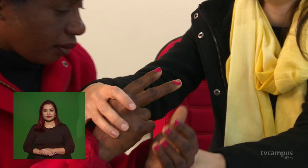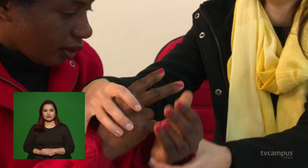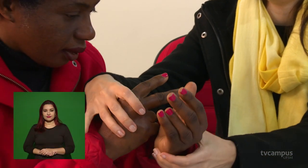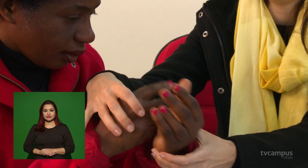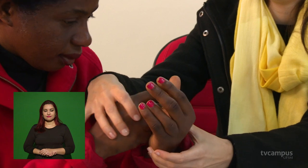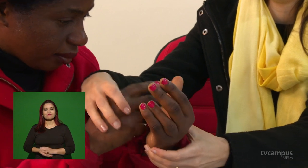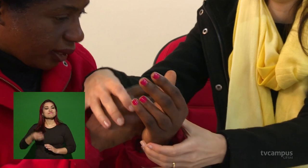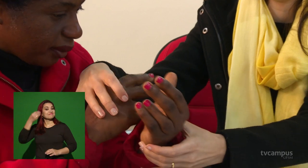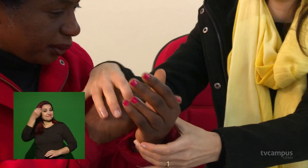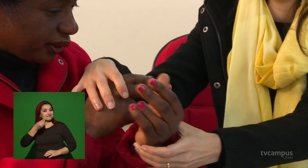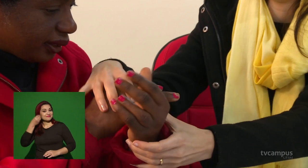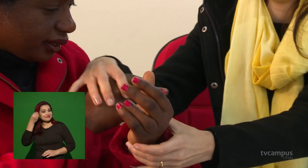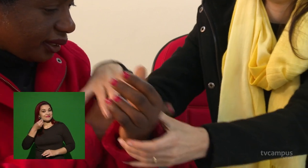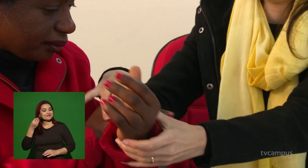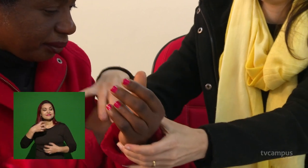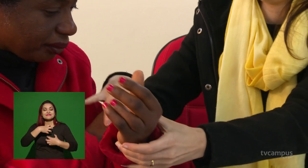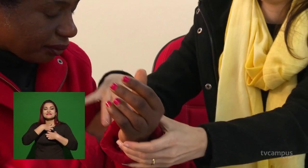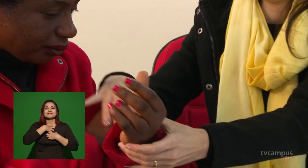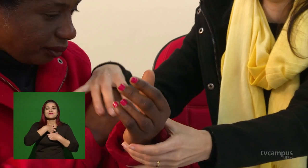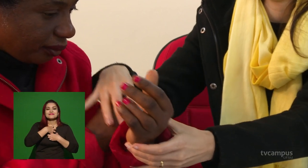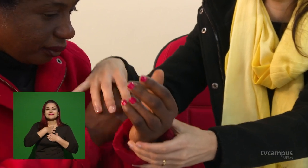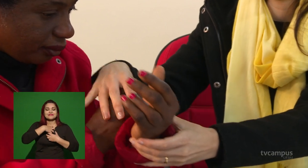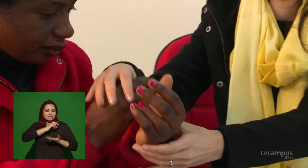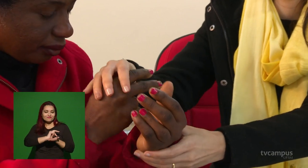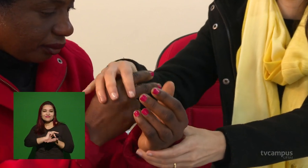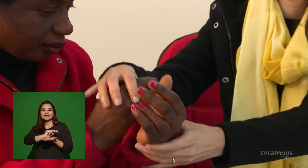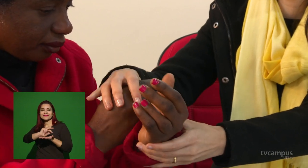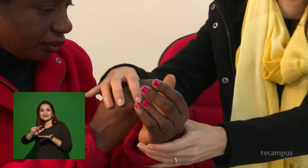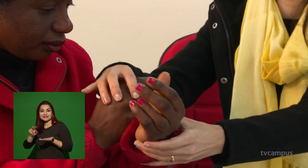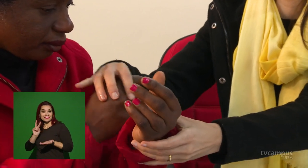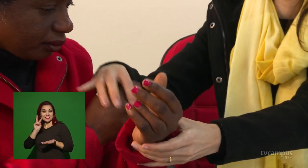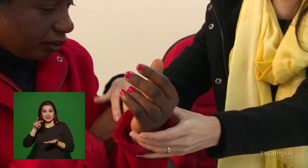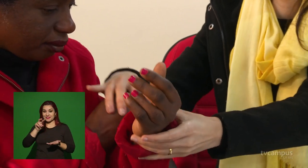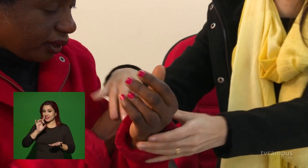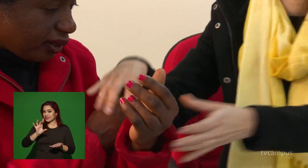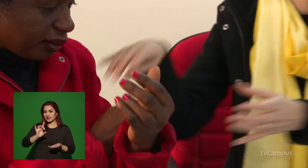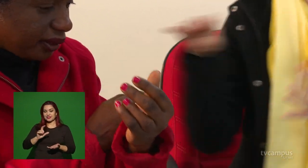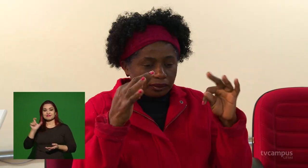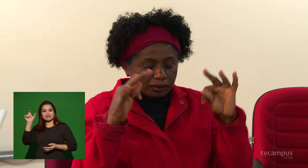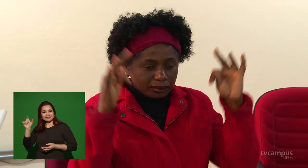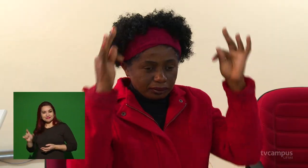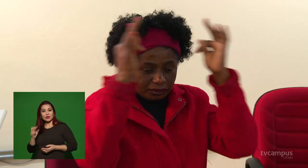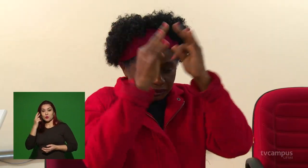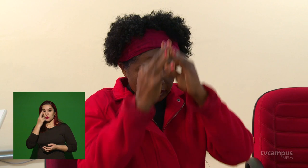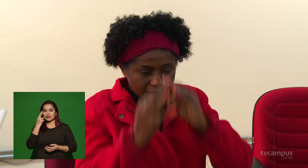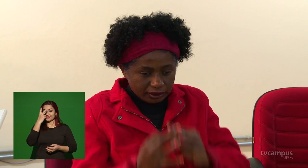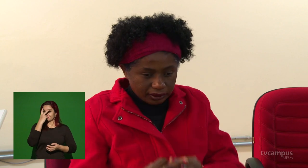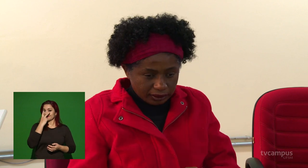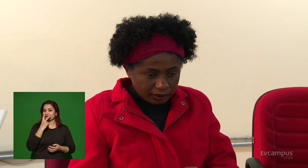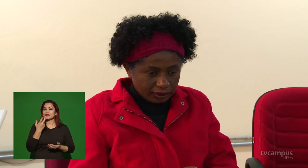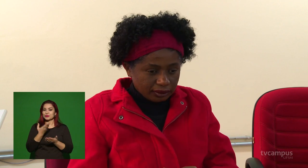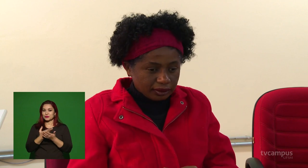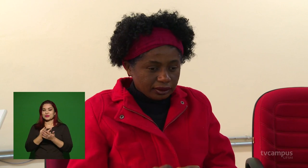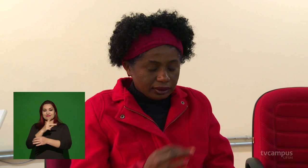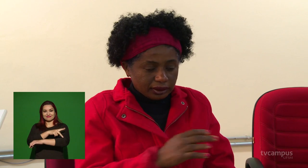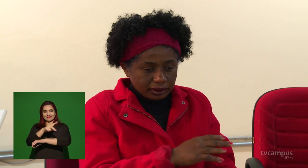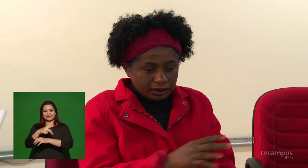Uma experiência na qual sentir é muito mais do que ver. Ruth é deficiente visual e estuda pedagogia na